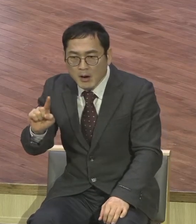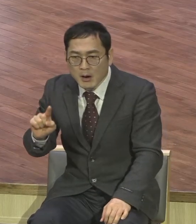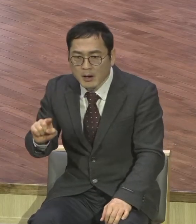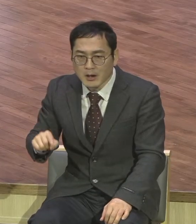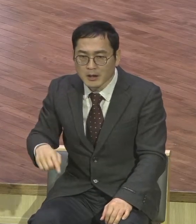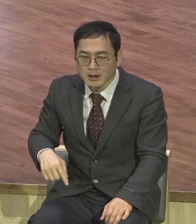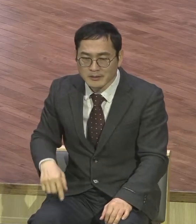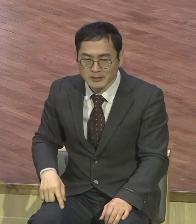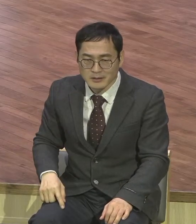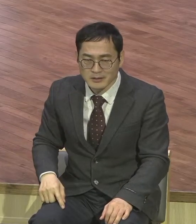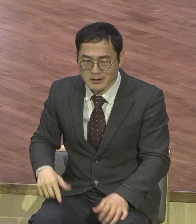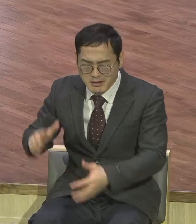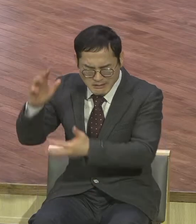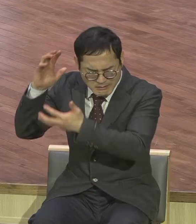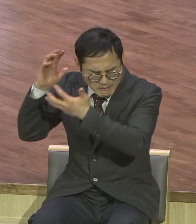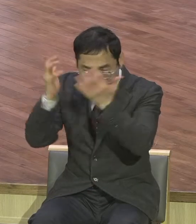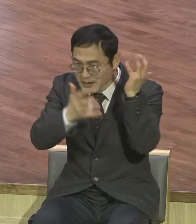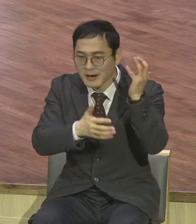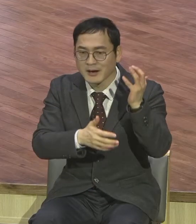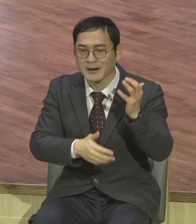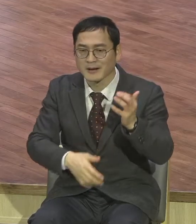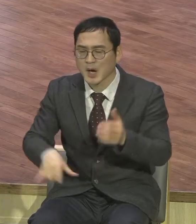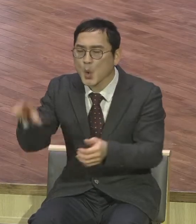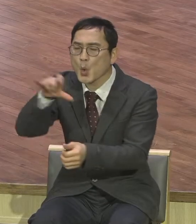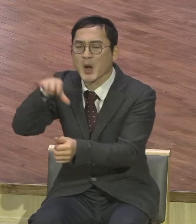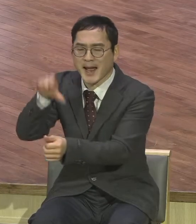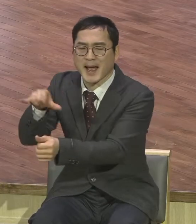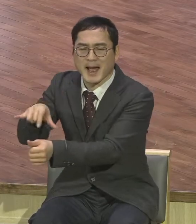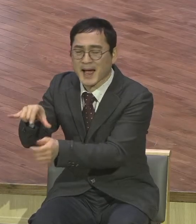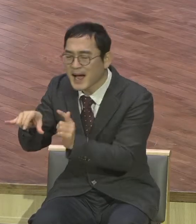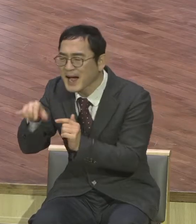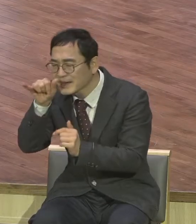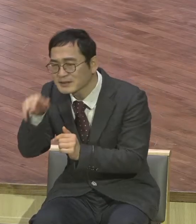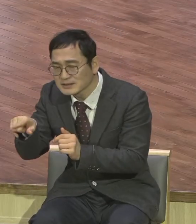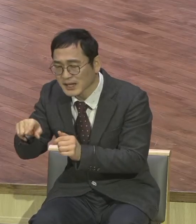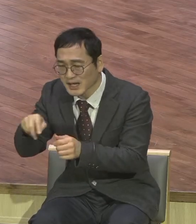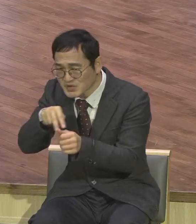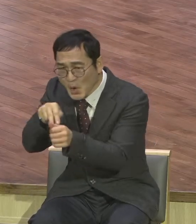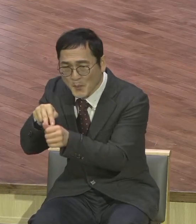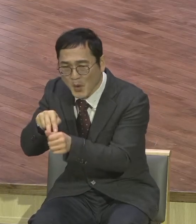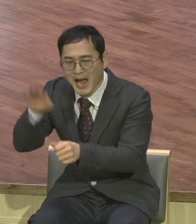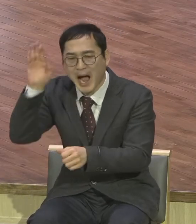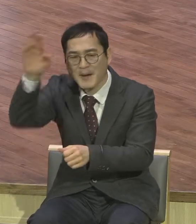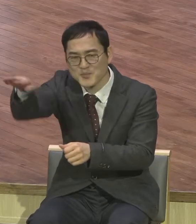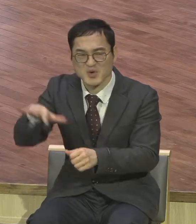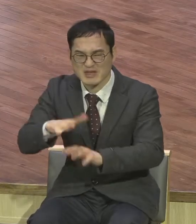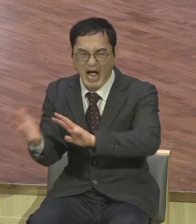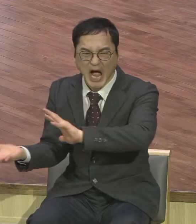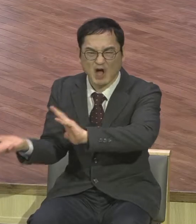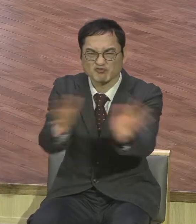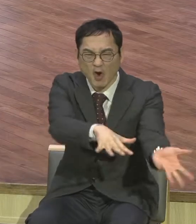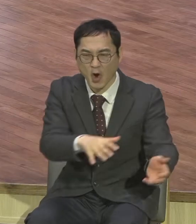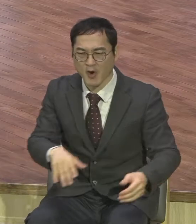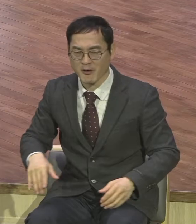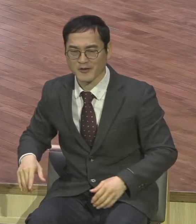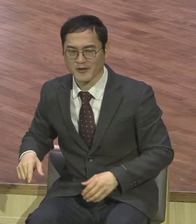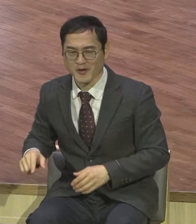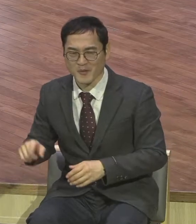있긴 있는데 이것 때문에 계속 잘못된 정보 퍼트려가지고 혼란을 초래하는